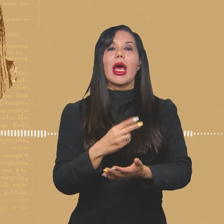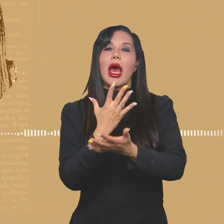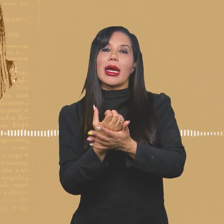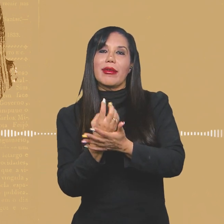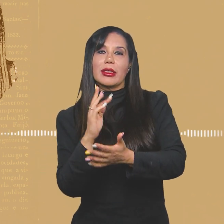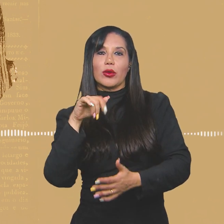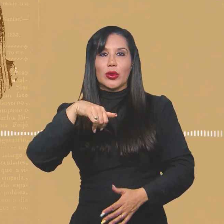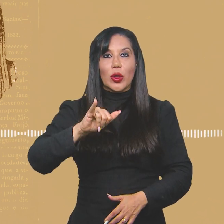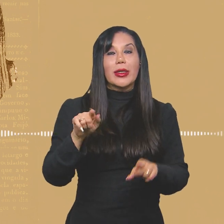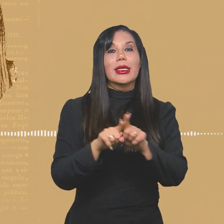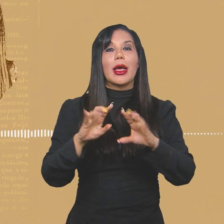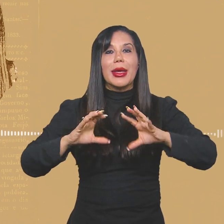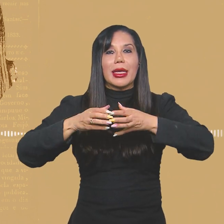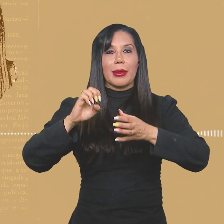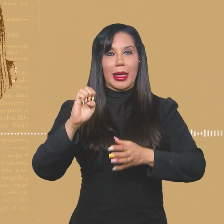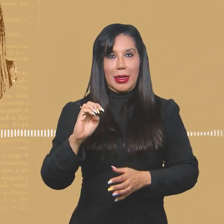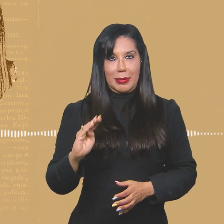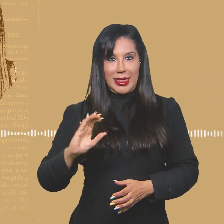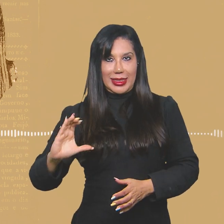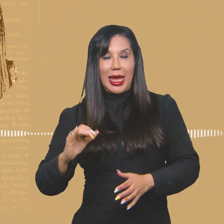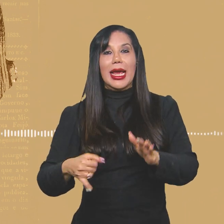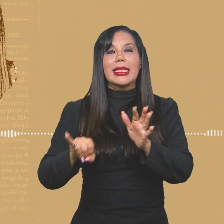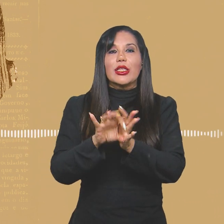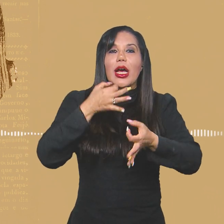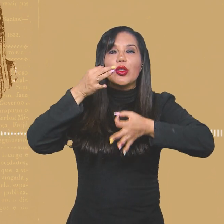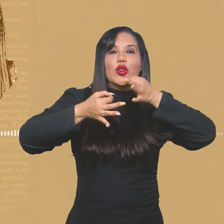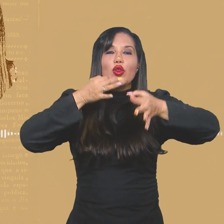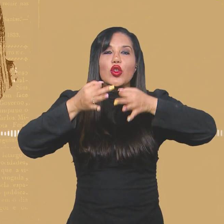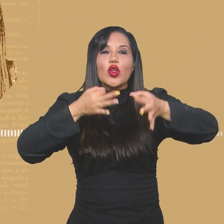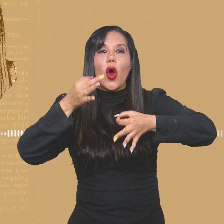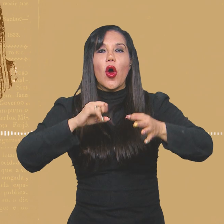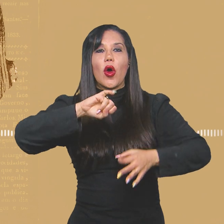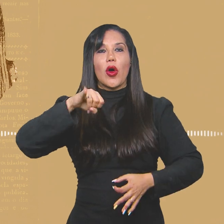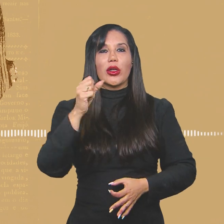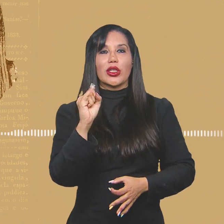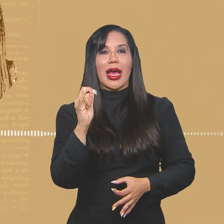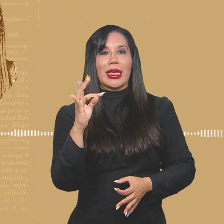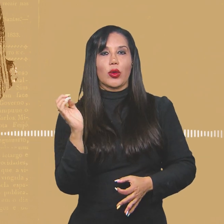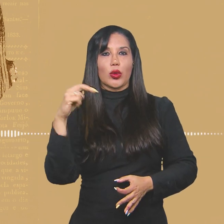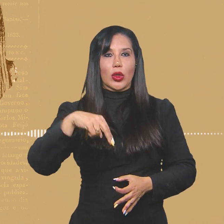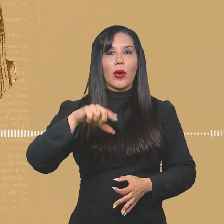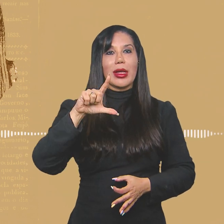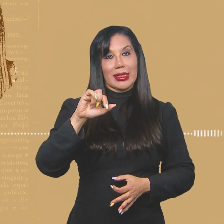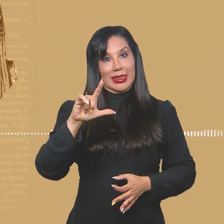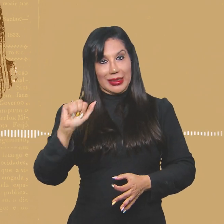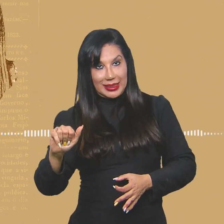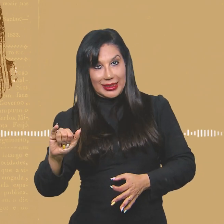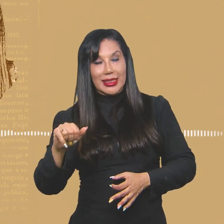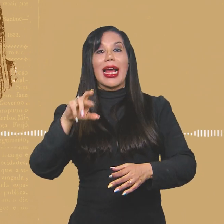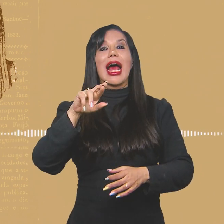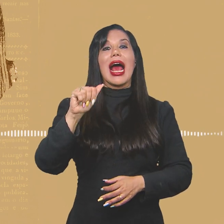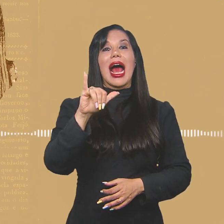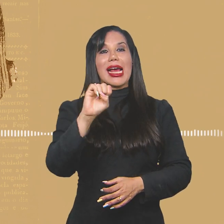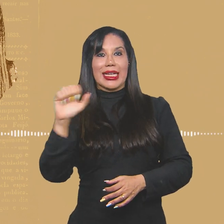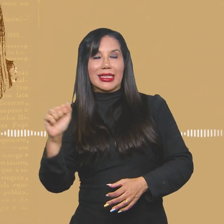Dilson Santa Fé. Gravação de Tony Godoy e equipe da EBC. Identidade sonora e sonoplastia de Jailton Sodré.